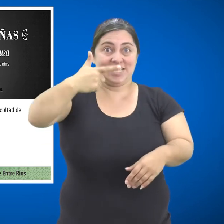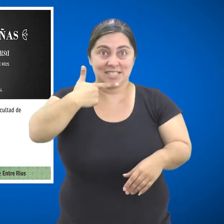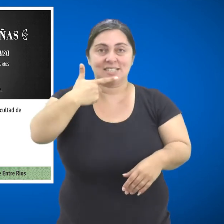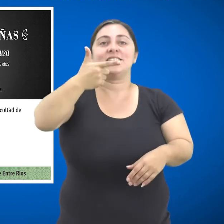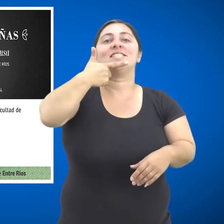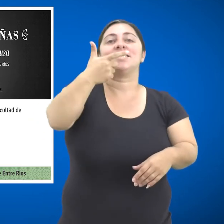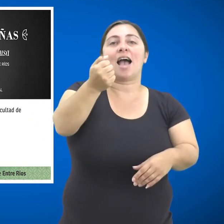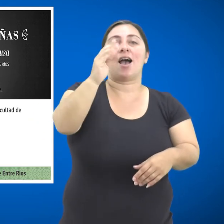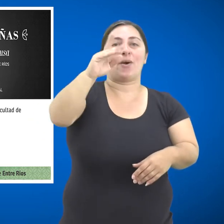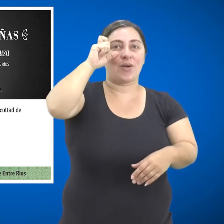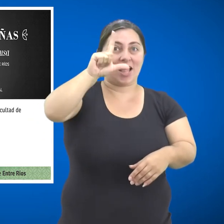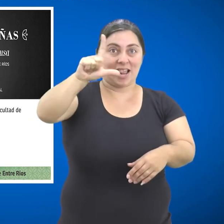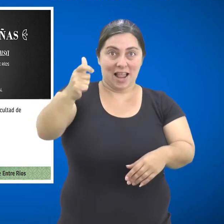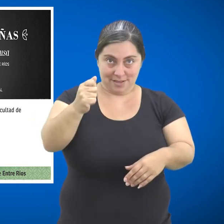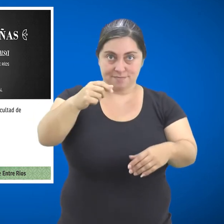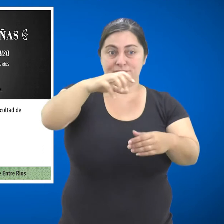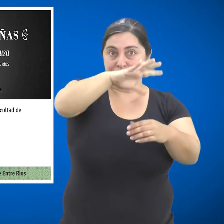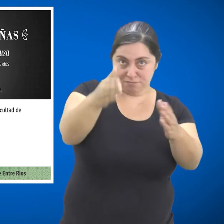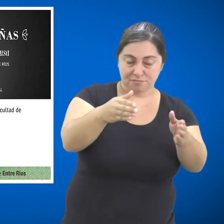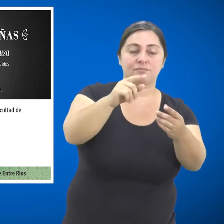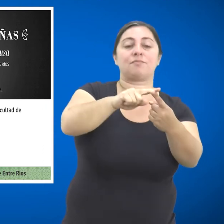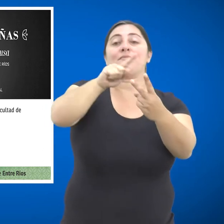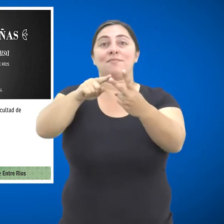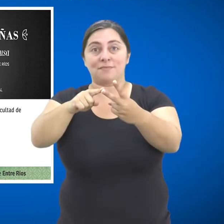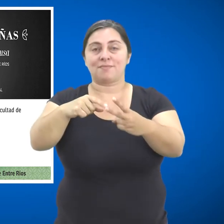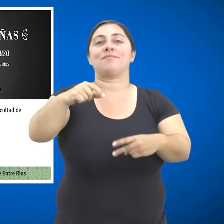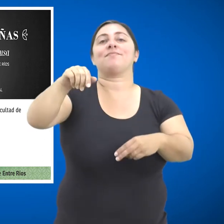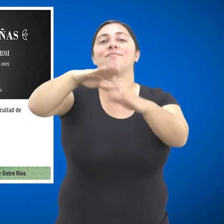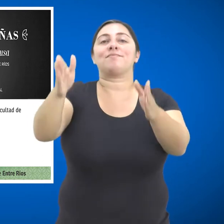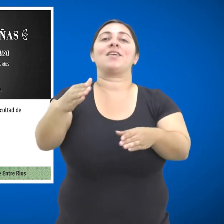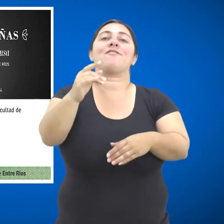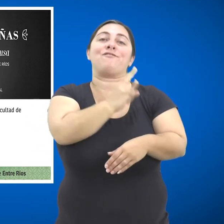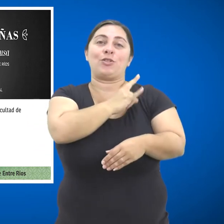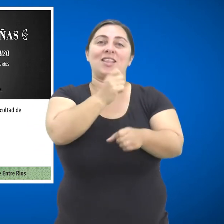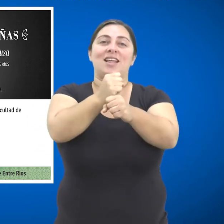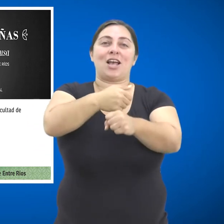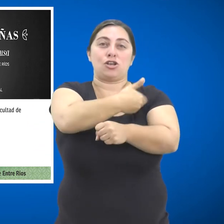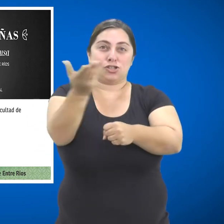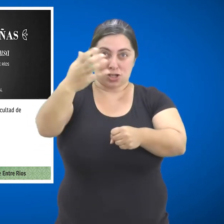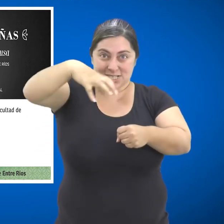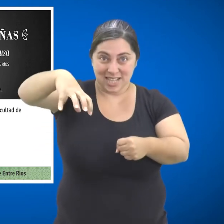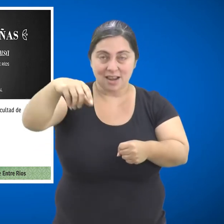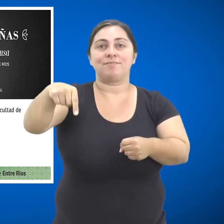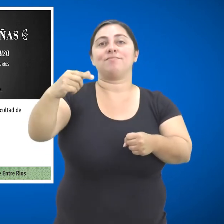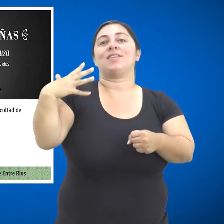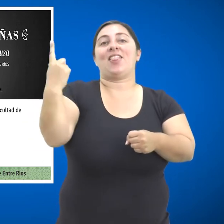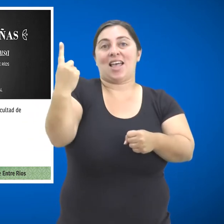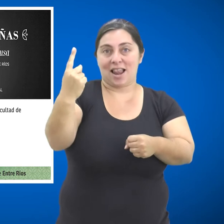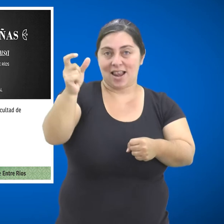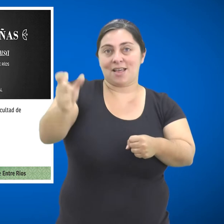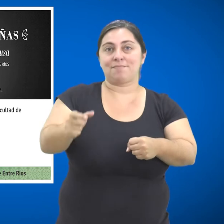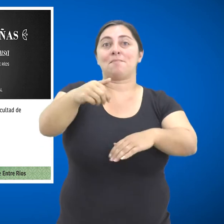y la decana de la Facultad de Trabajo Social, magíster